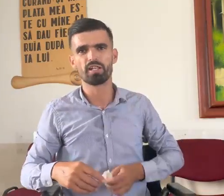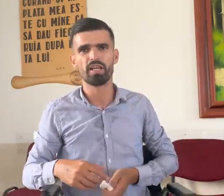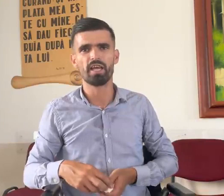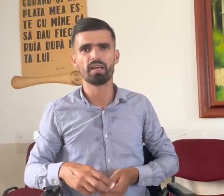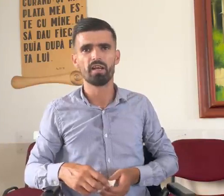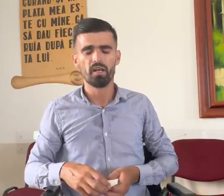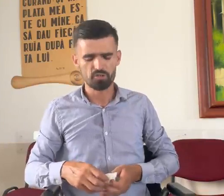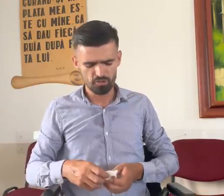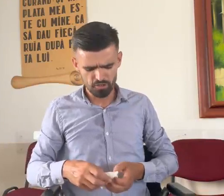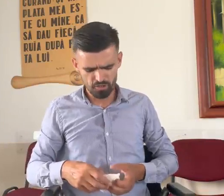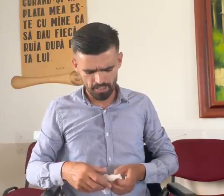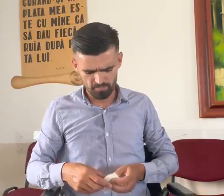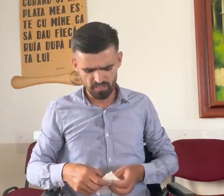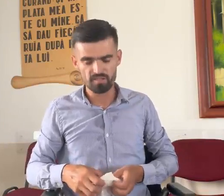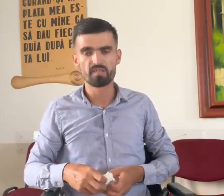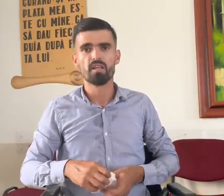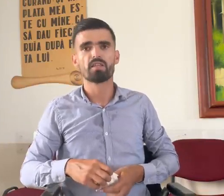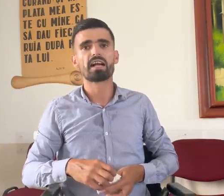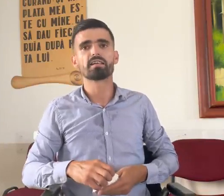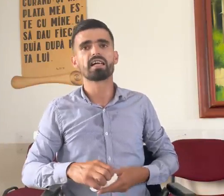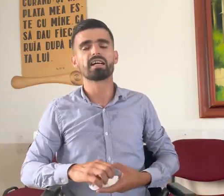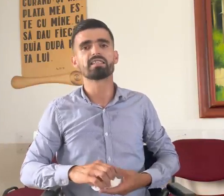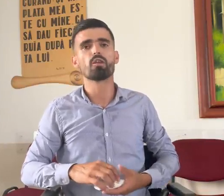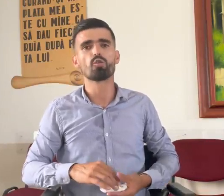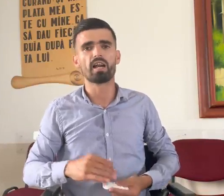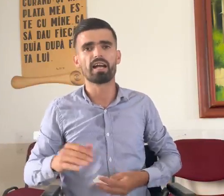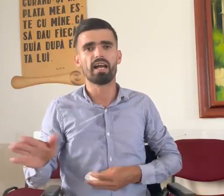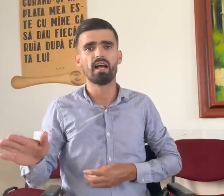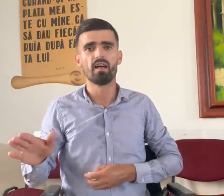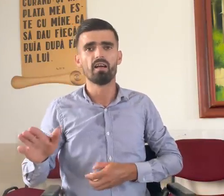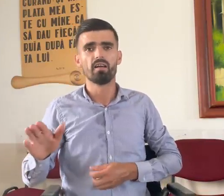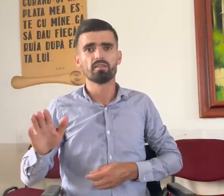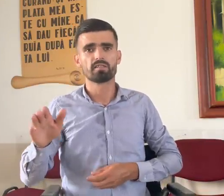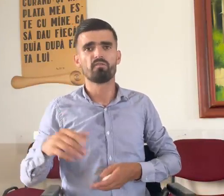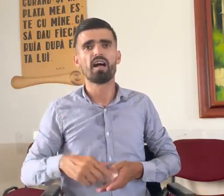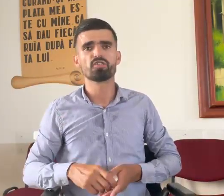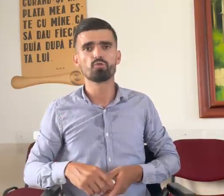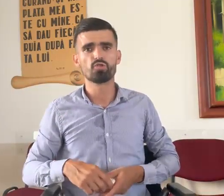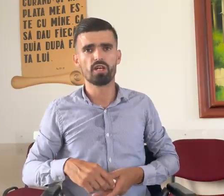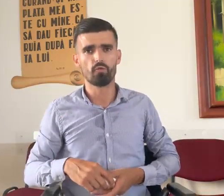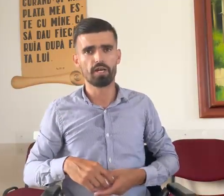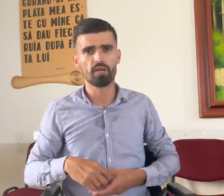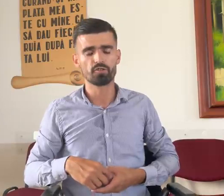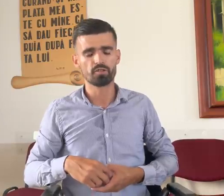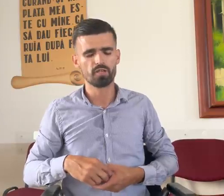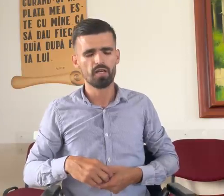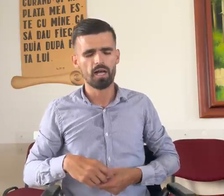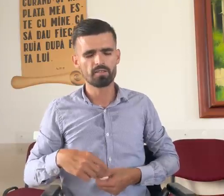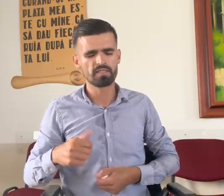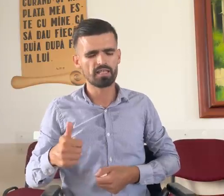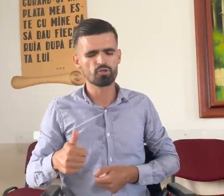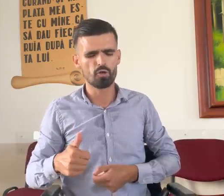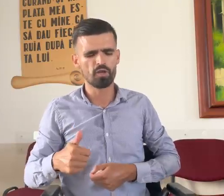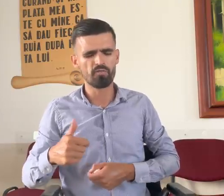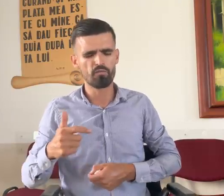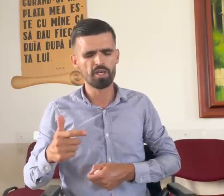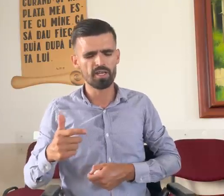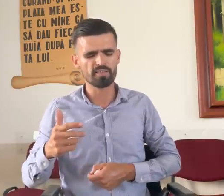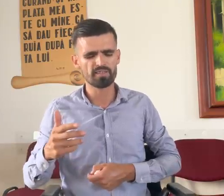nicăieri. Și știi ce am zis? Dacă s-a gătat lucrarea, să faci tu ce voiești. Am stat joi, vineri,